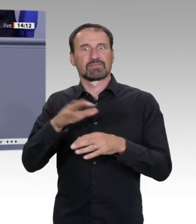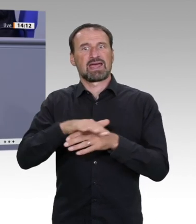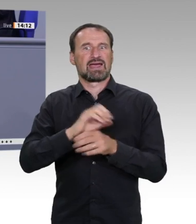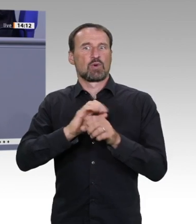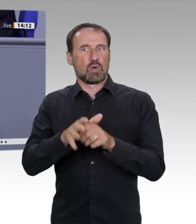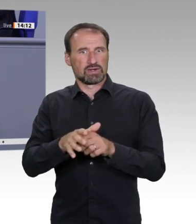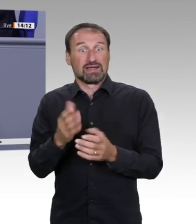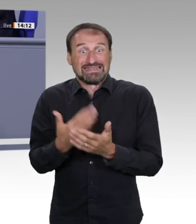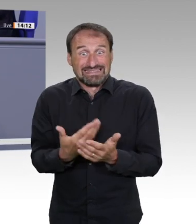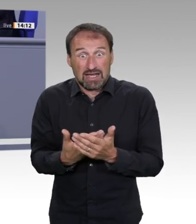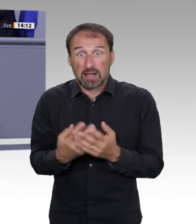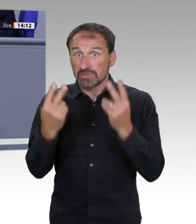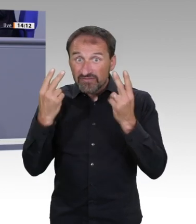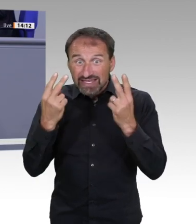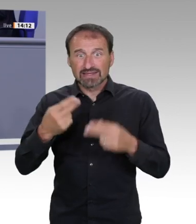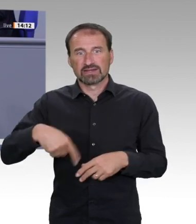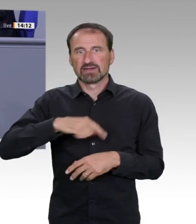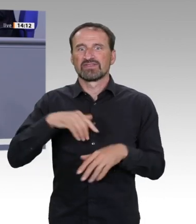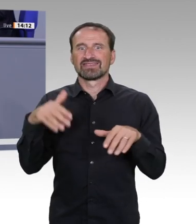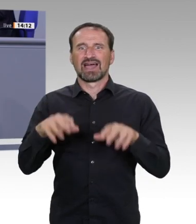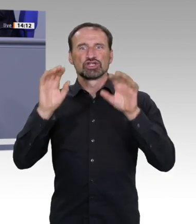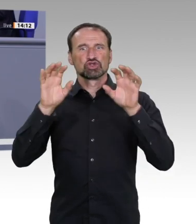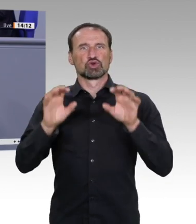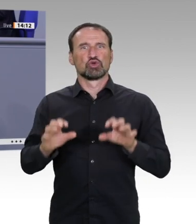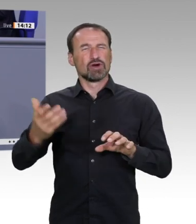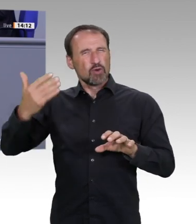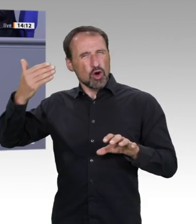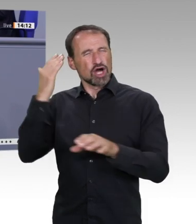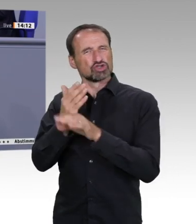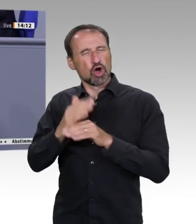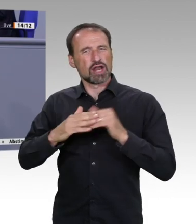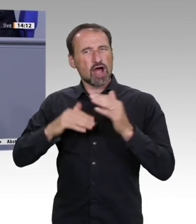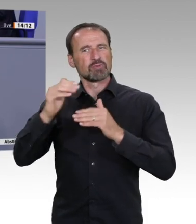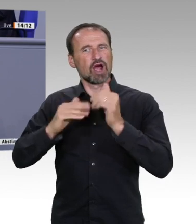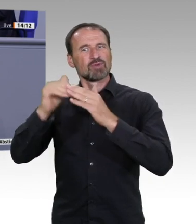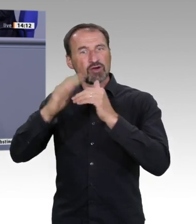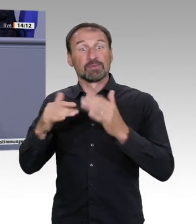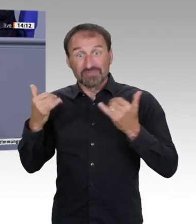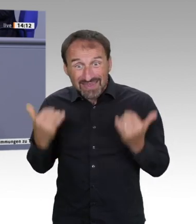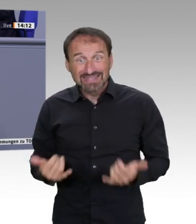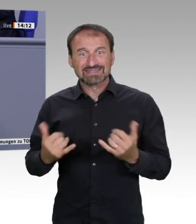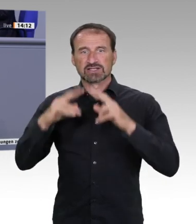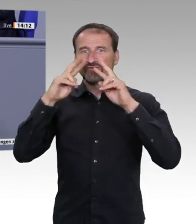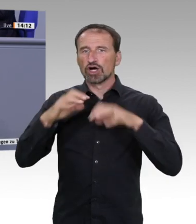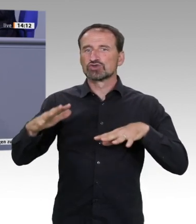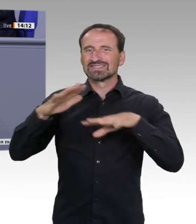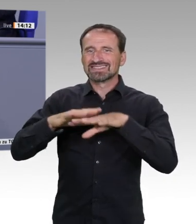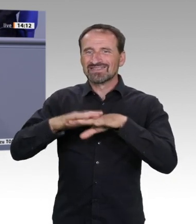dazu, dass wir mit viel geringerem Aufwand in den Entwicklungs und Schwellenländern beim Thema Klimawandel viel, viel mehr erreichen können.